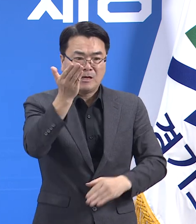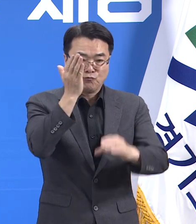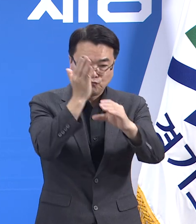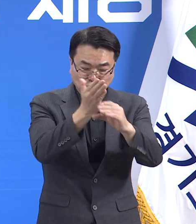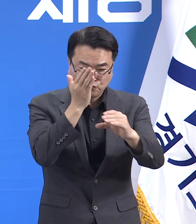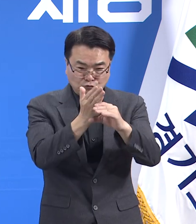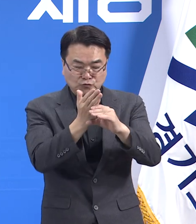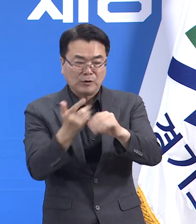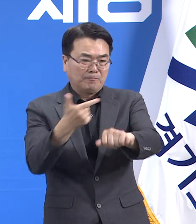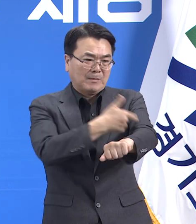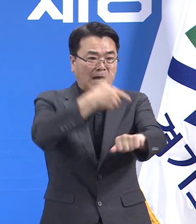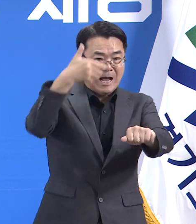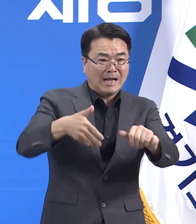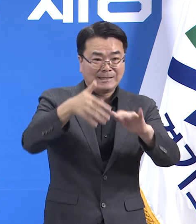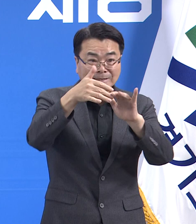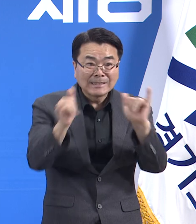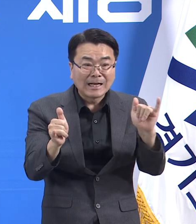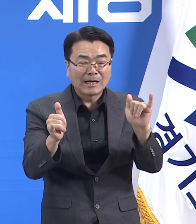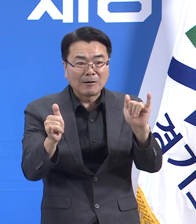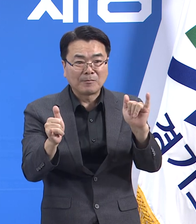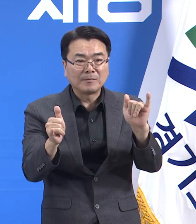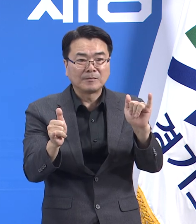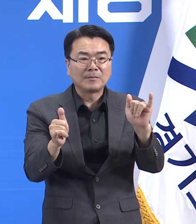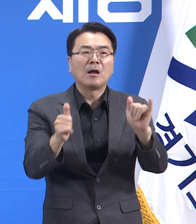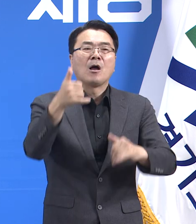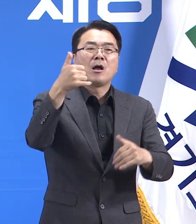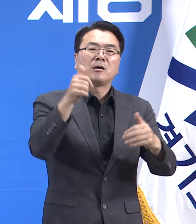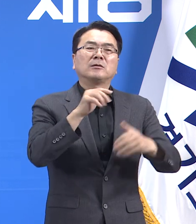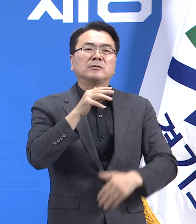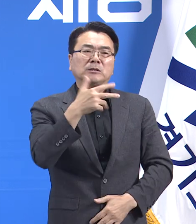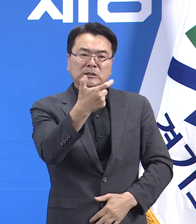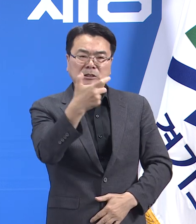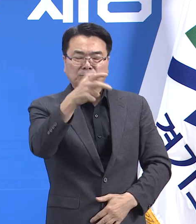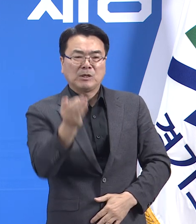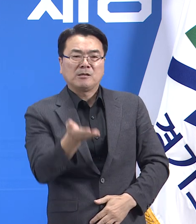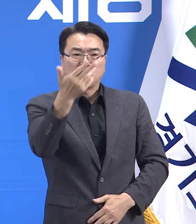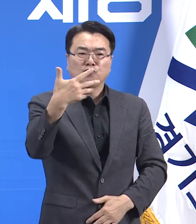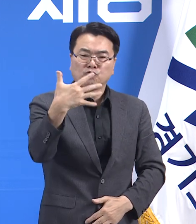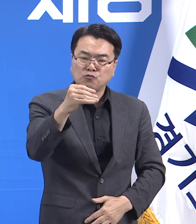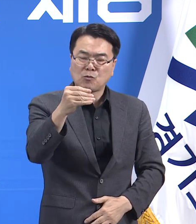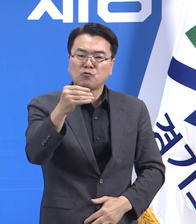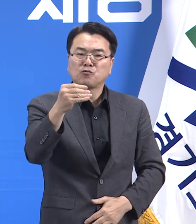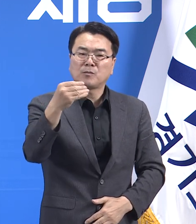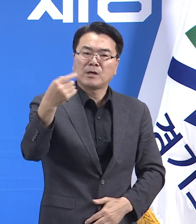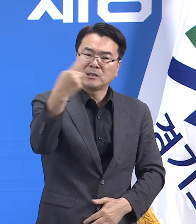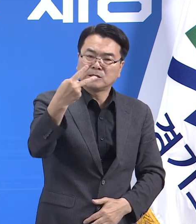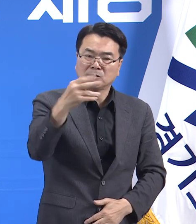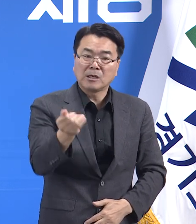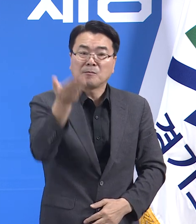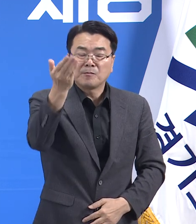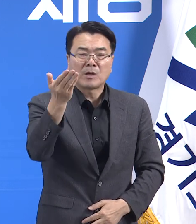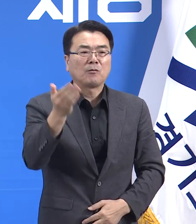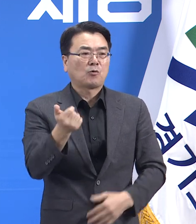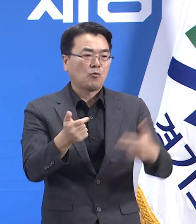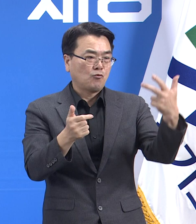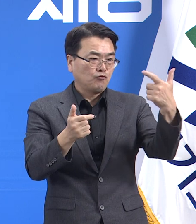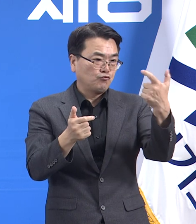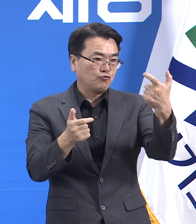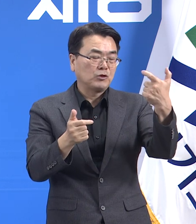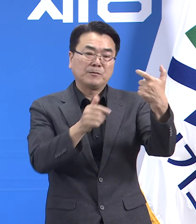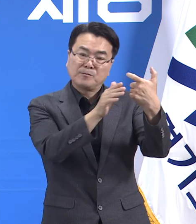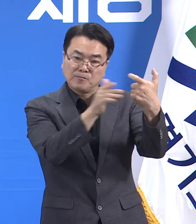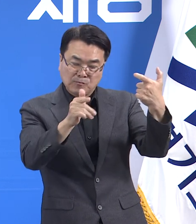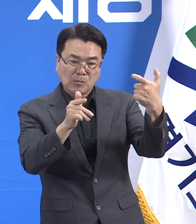75세 이상 96,817명, 60에서 74세는